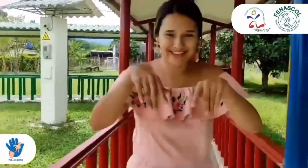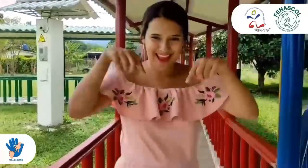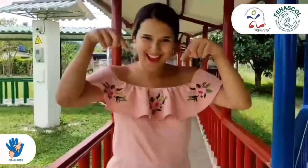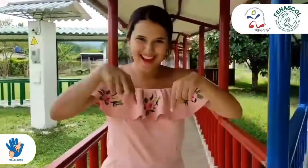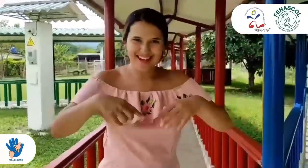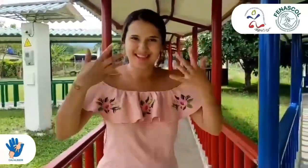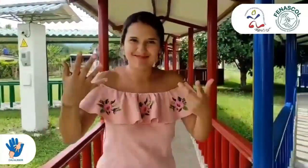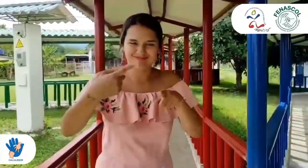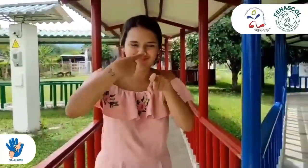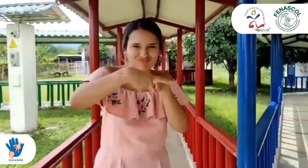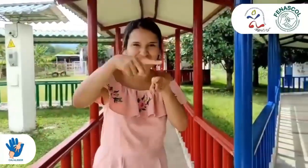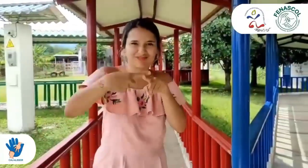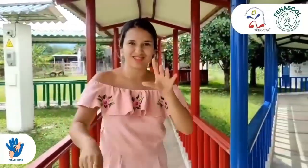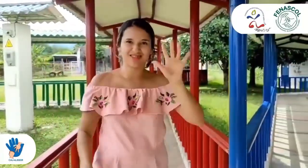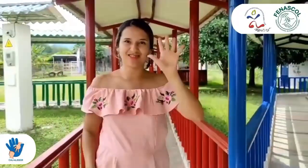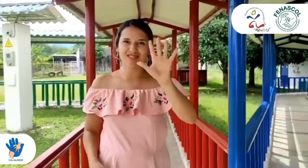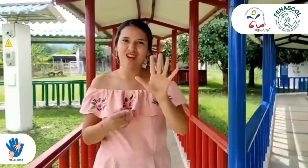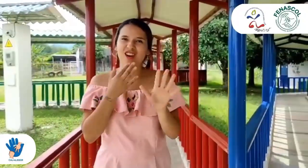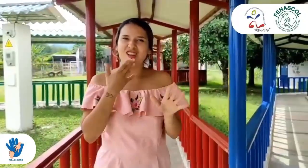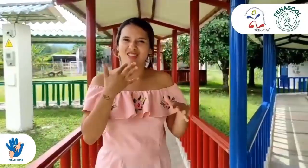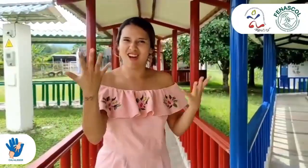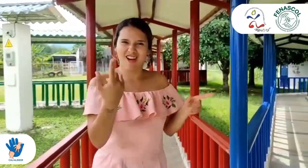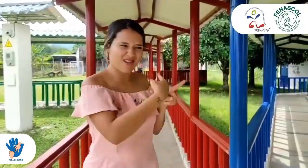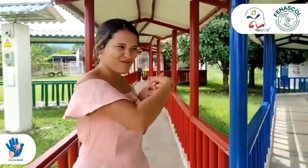Aquí es muy colorido. Tenemos cinco colores.